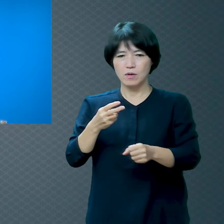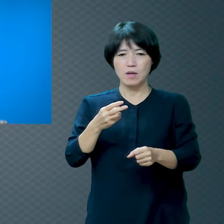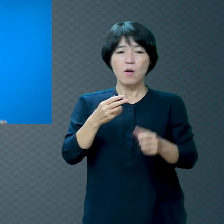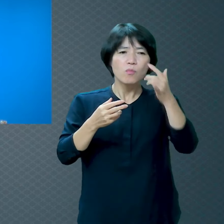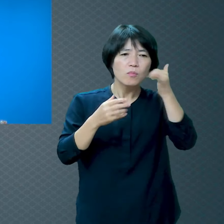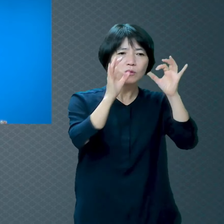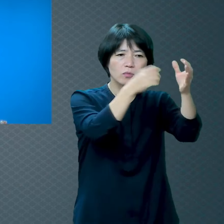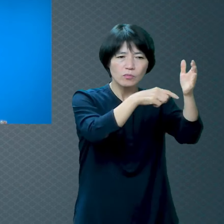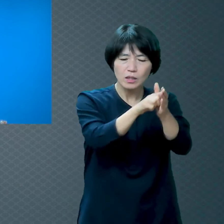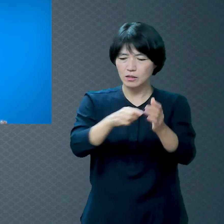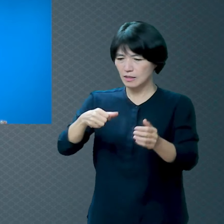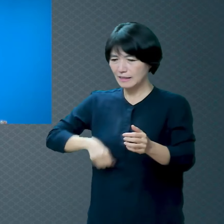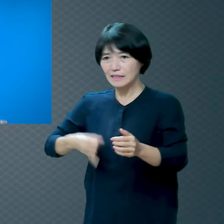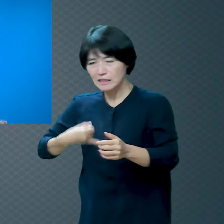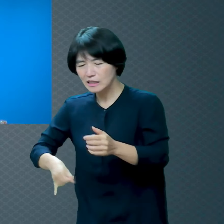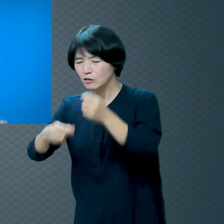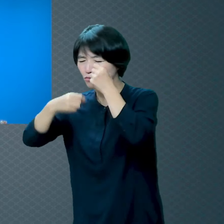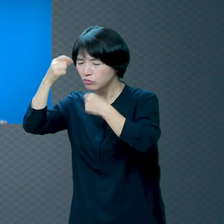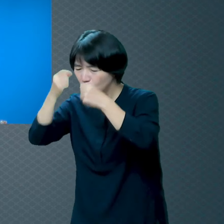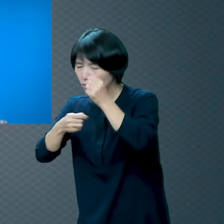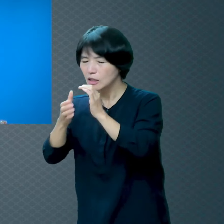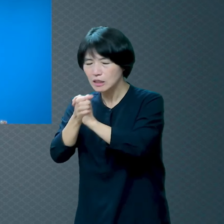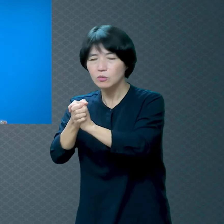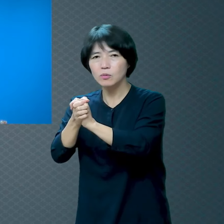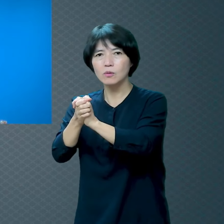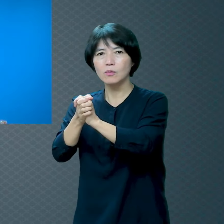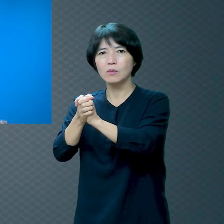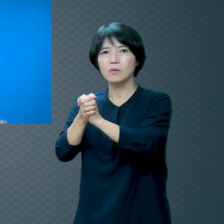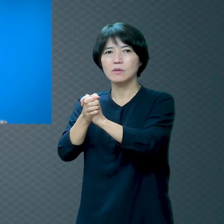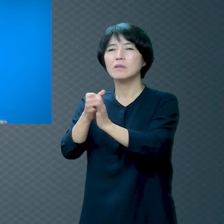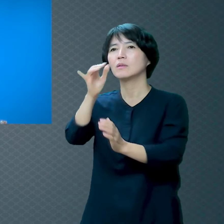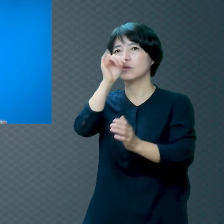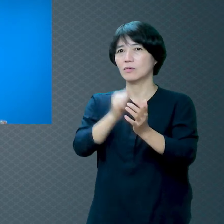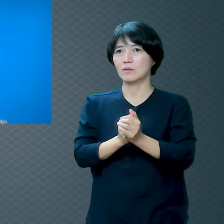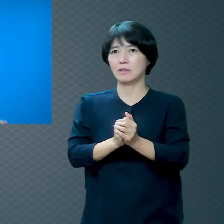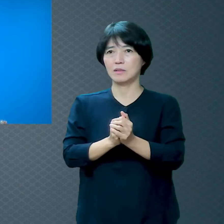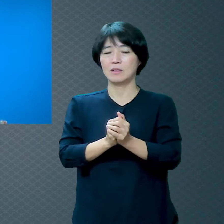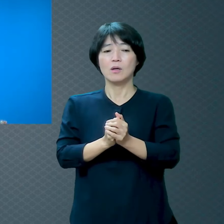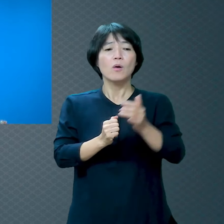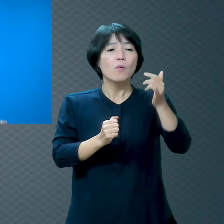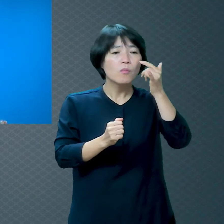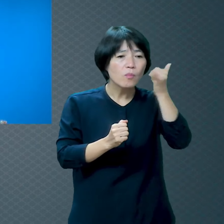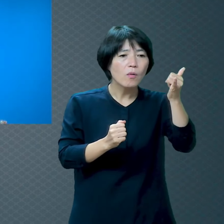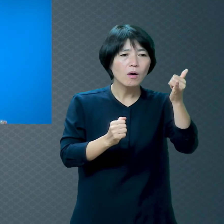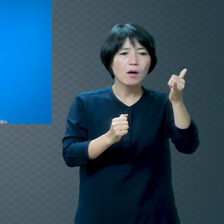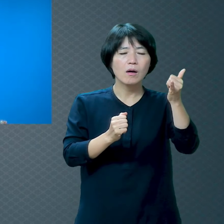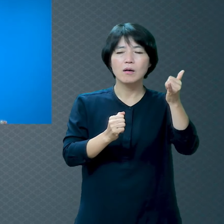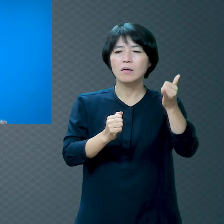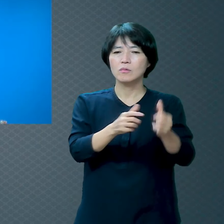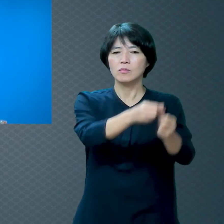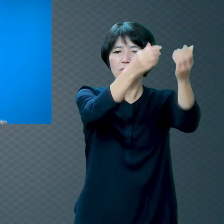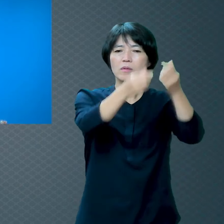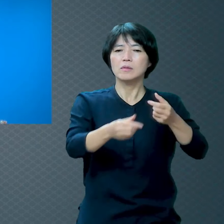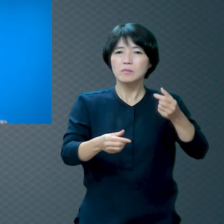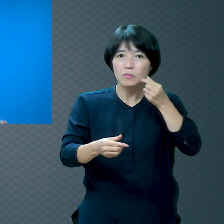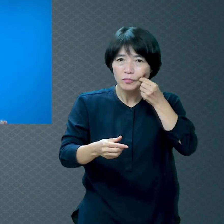그 자식 마음 속에 돌 덩어리가 얹어진다는 거 아십니까? 내가 구원받지 못해가지고